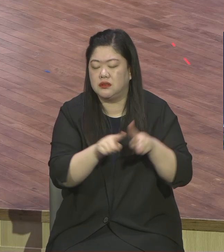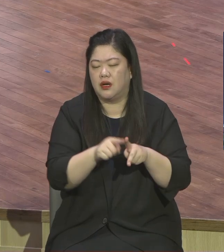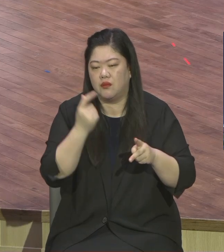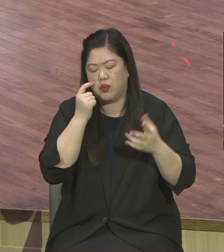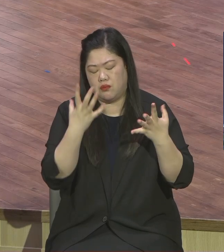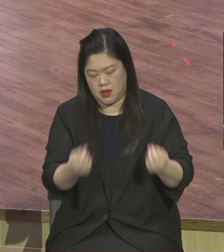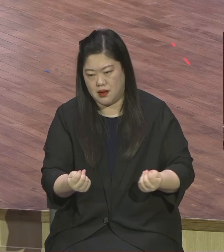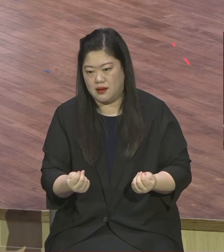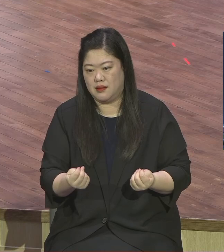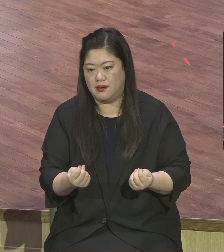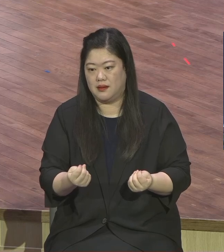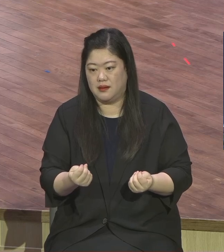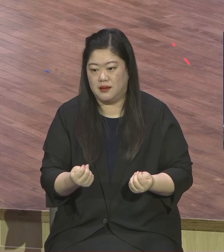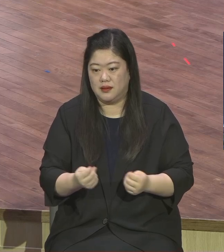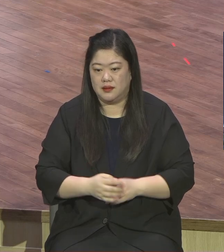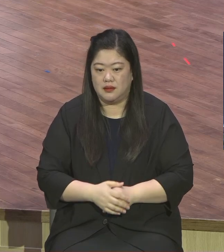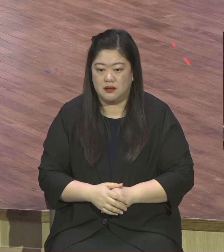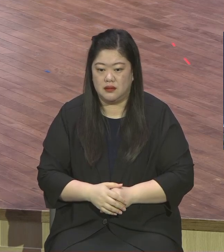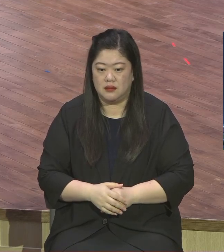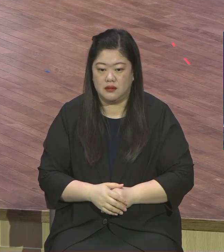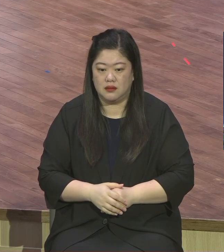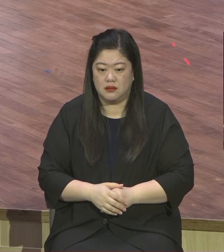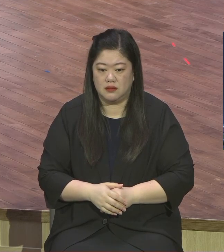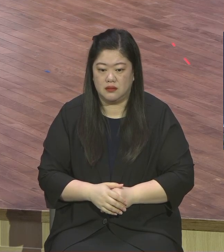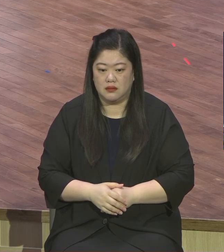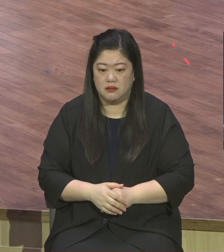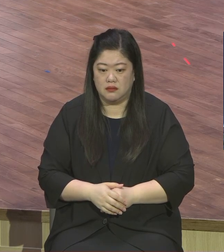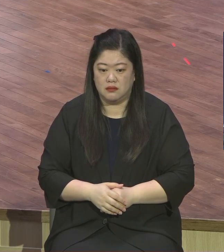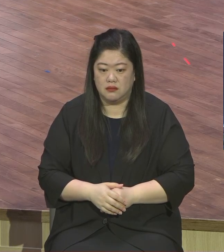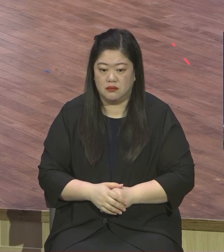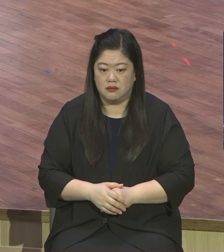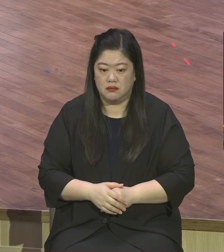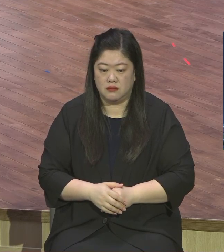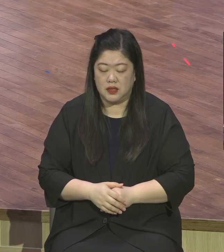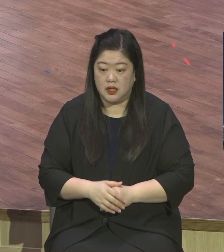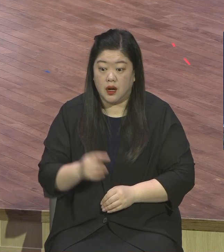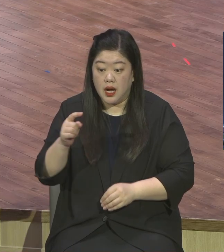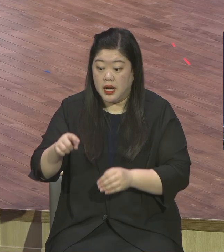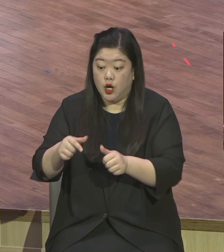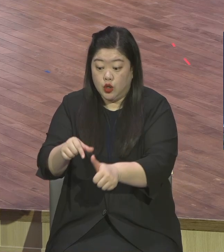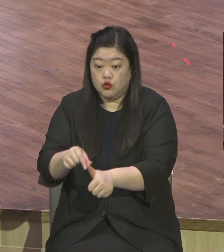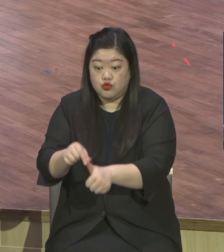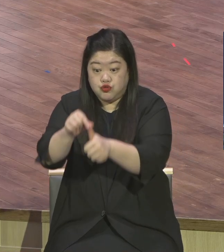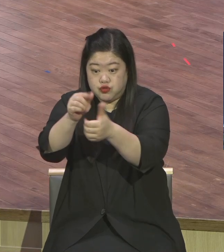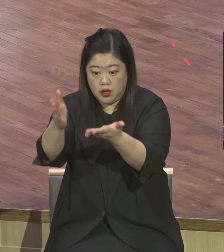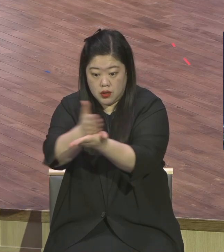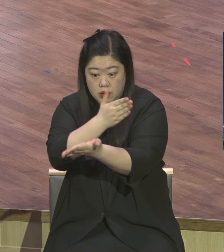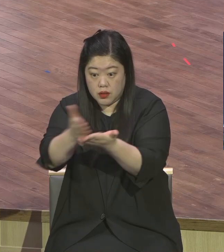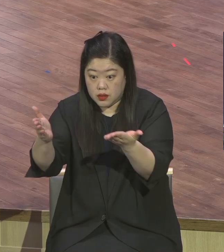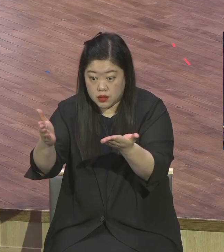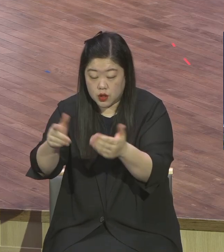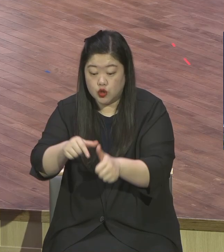그런데 이 사람 구원받고 한 사람 구원 못 받거든요. 믿음 있냐 없냐 믿음이 중요합니다. 믿음